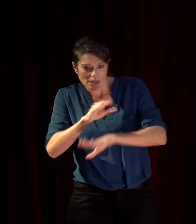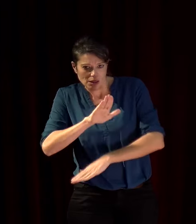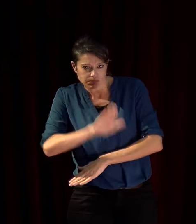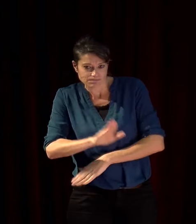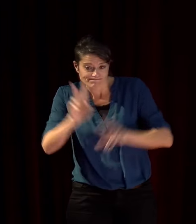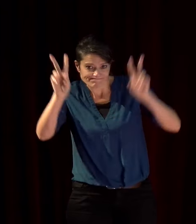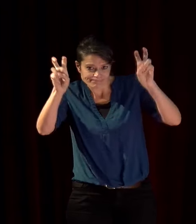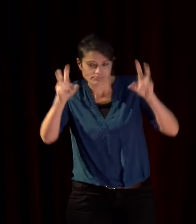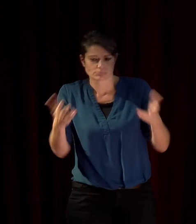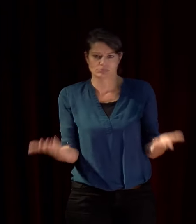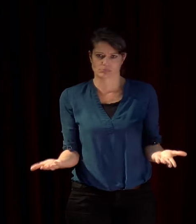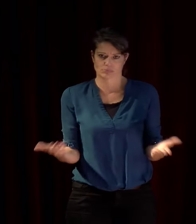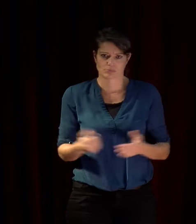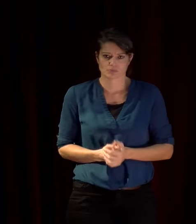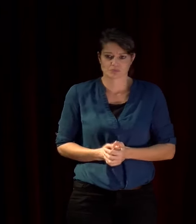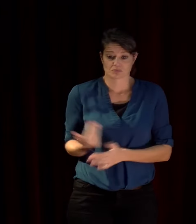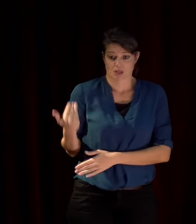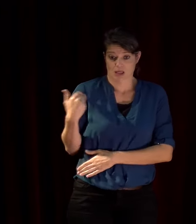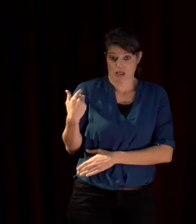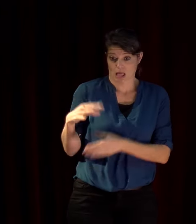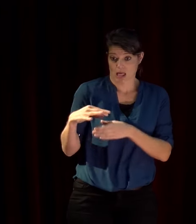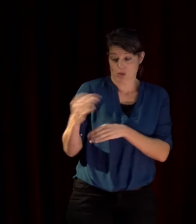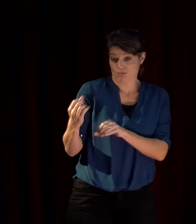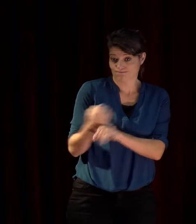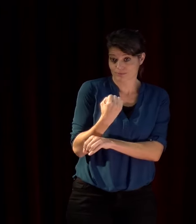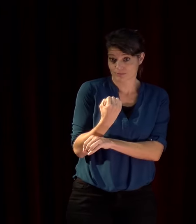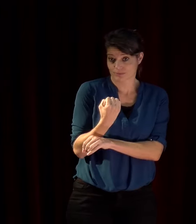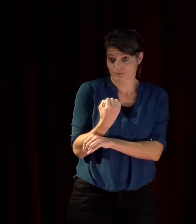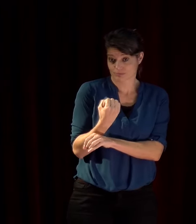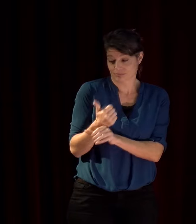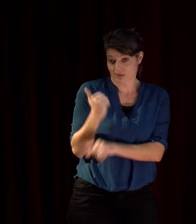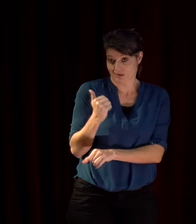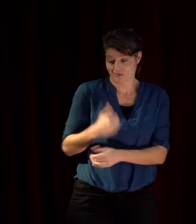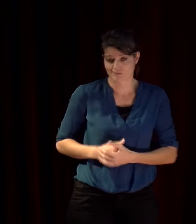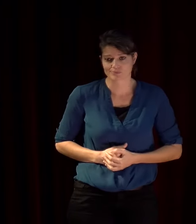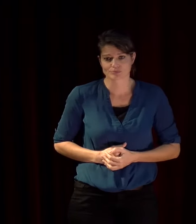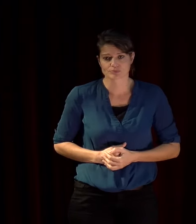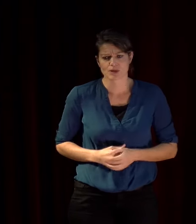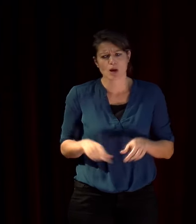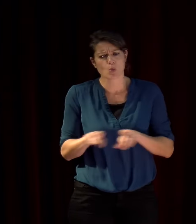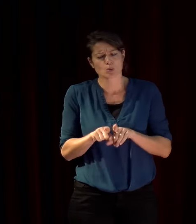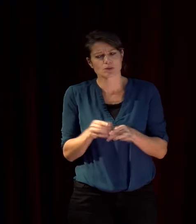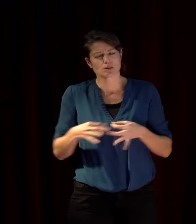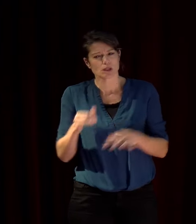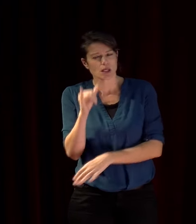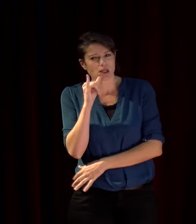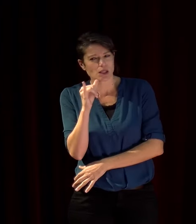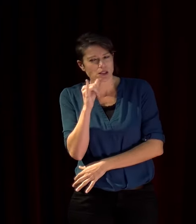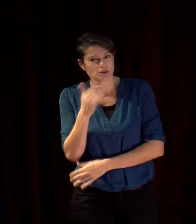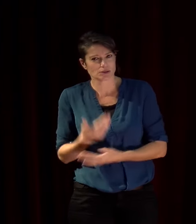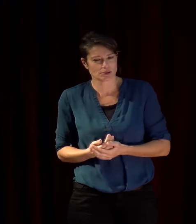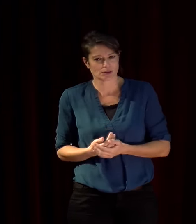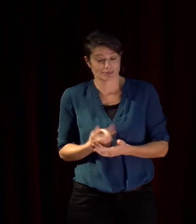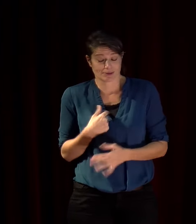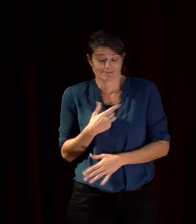et ils ont gagné les élections de manière assez remarquable l'année dernière mais il y a aussi l'Italie qui m'est évidemment très chère